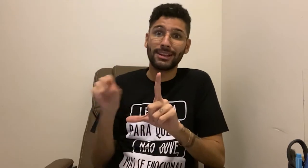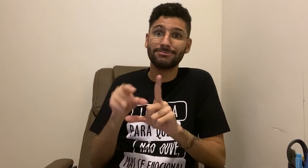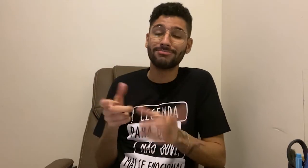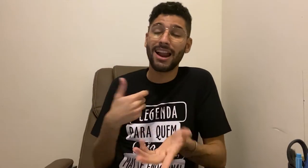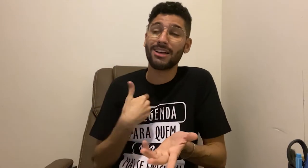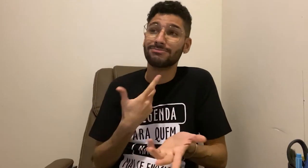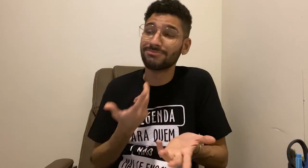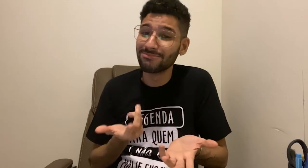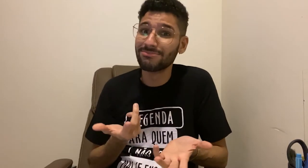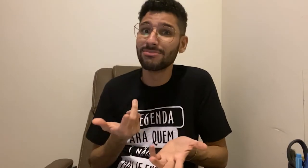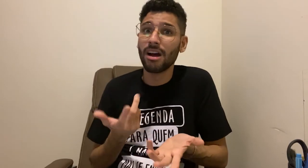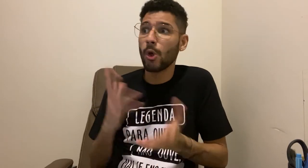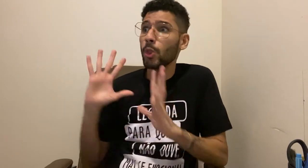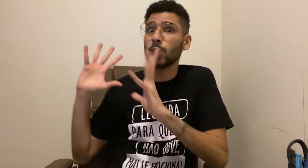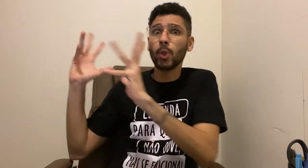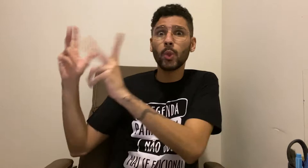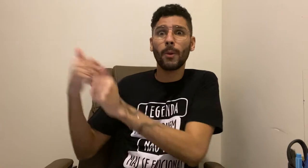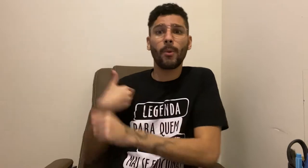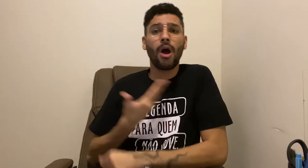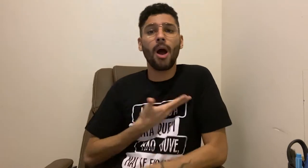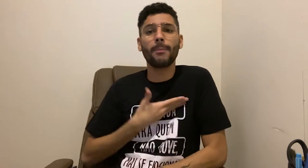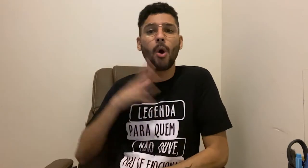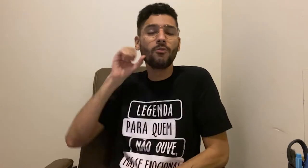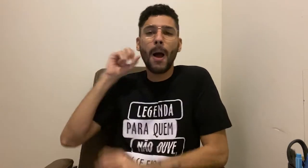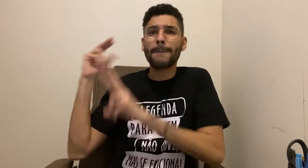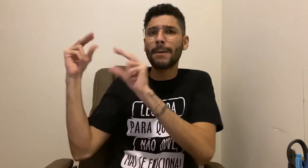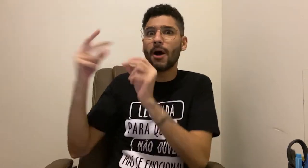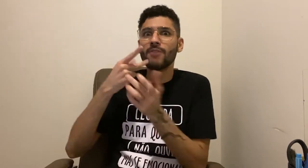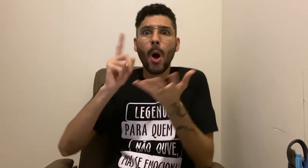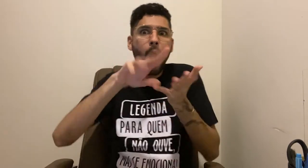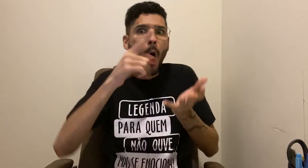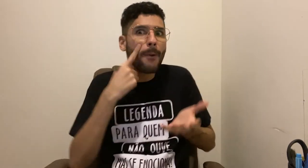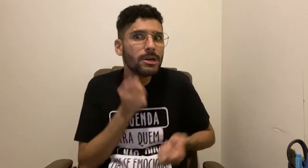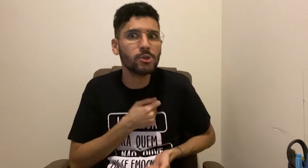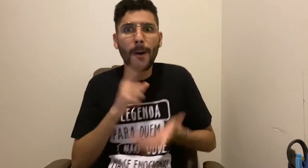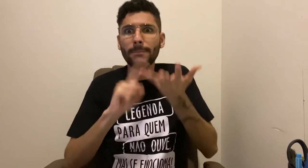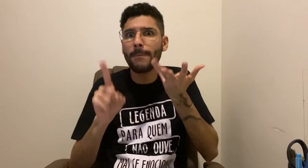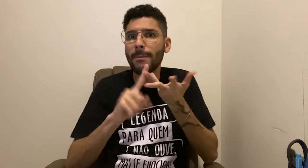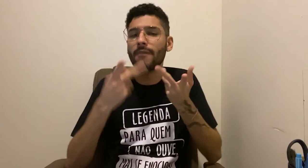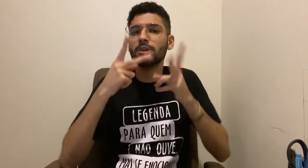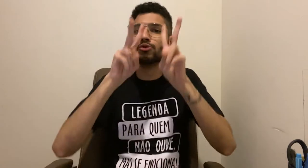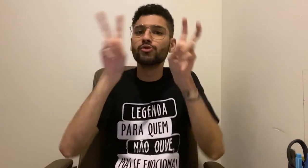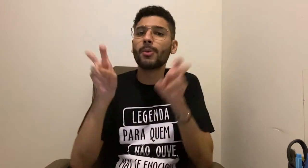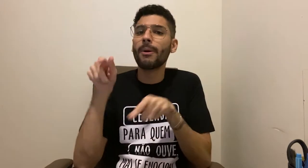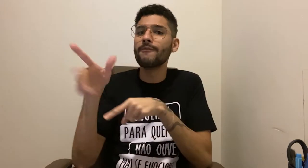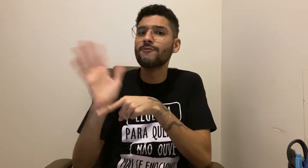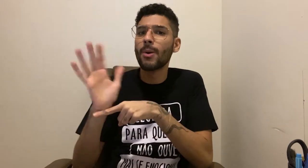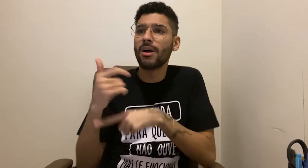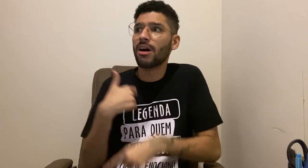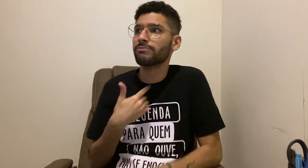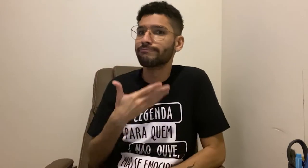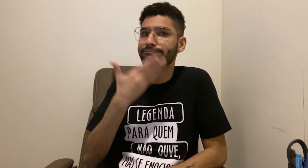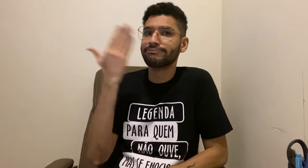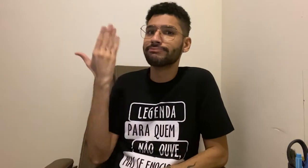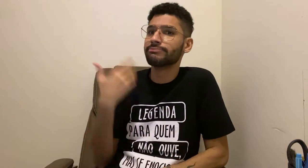Eu sempre fico perdido entre os meus amigos ouvintes quando começam a comentar sobre um filme brasileiro.